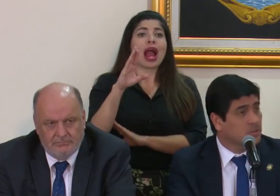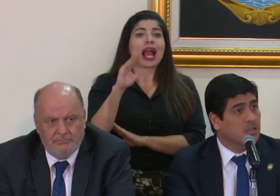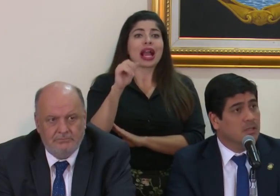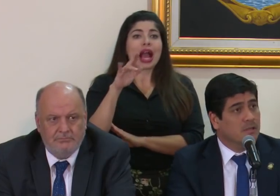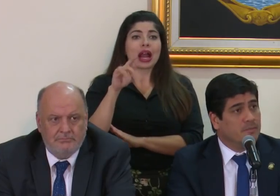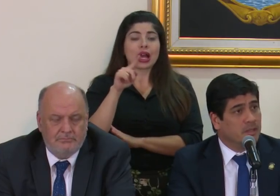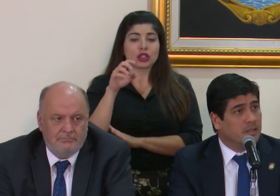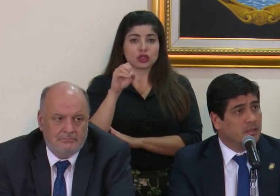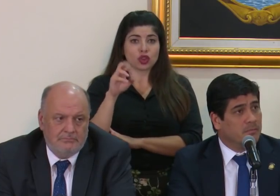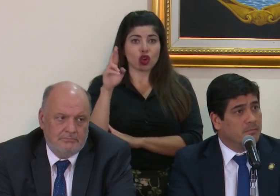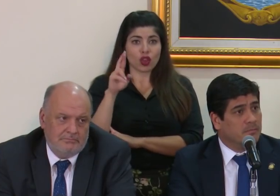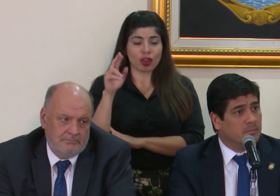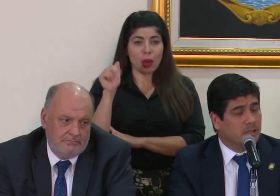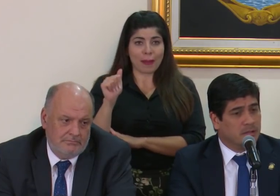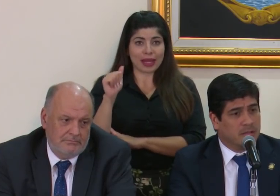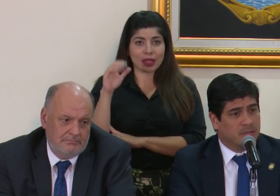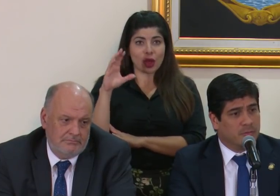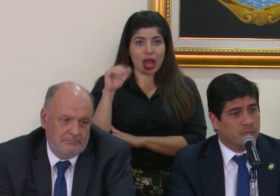Gajardo.